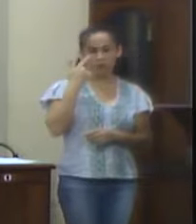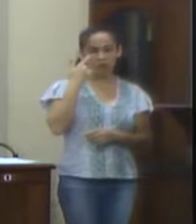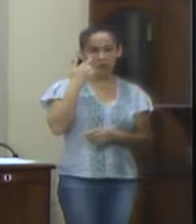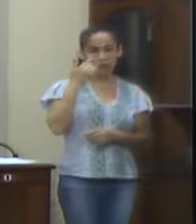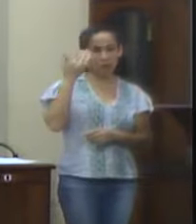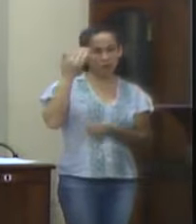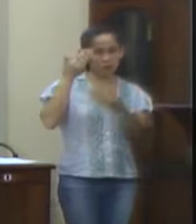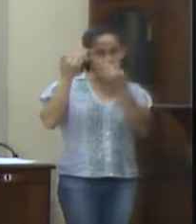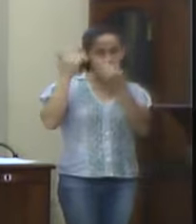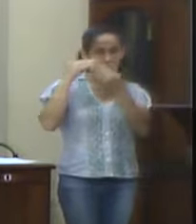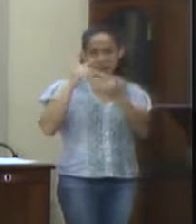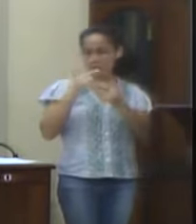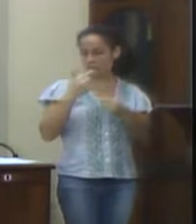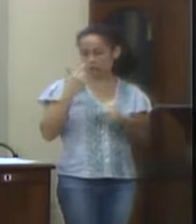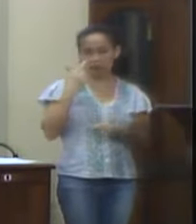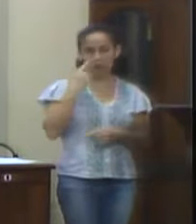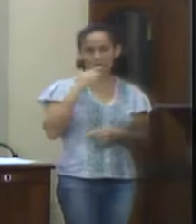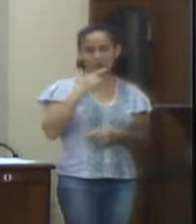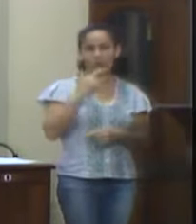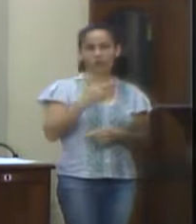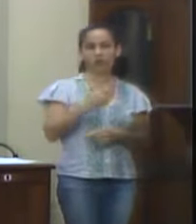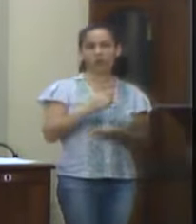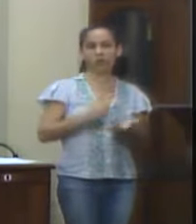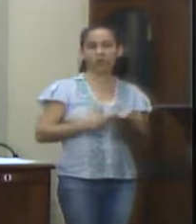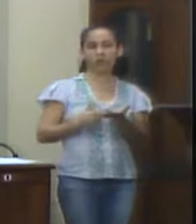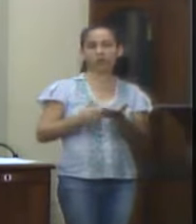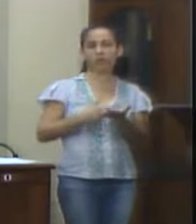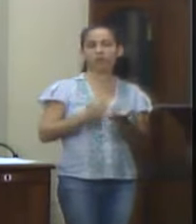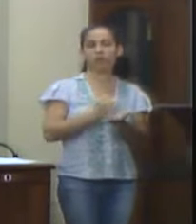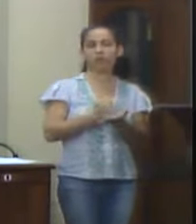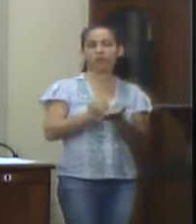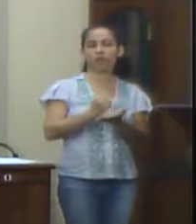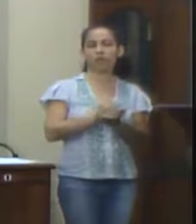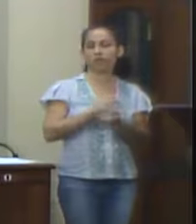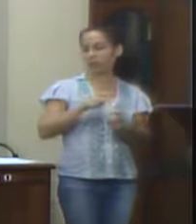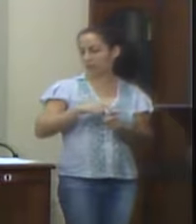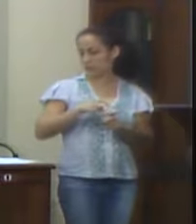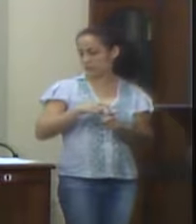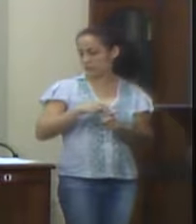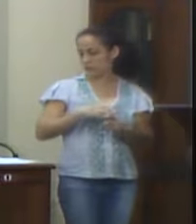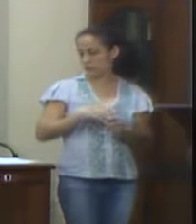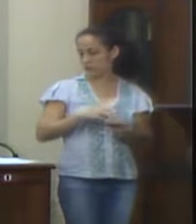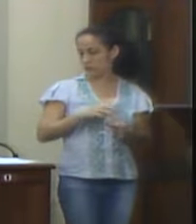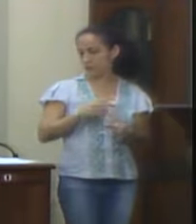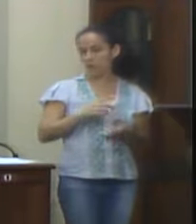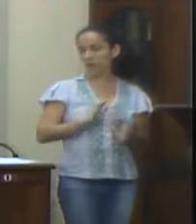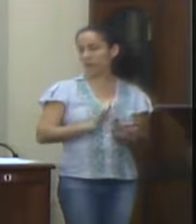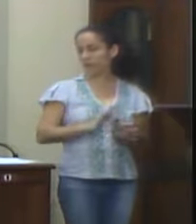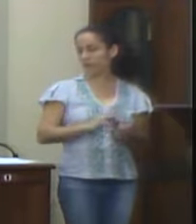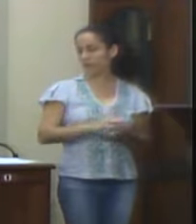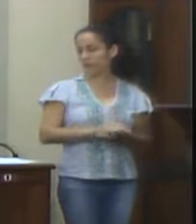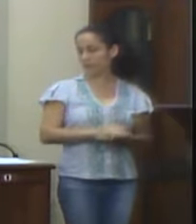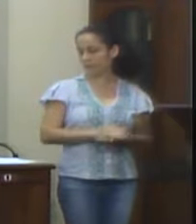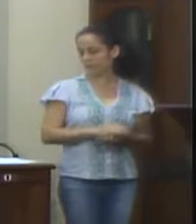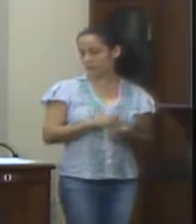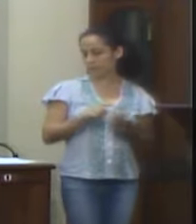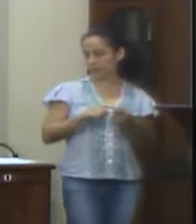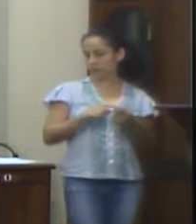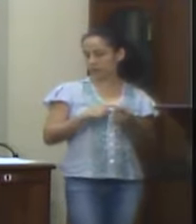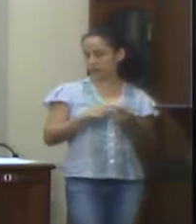Observação. No mês de dezembro, não agendaremos consultas para os profissionais médicos das seguintes especialidades relacionadas à base.